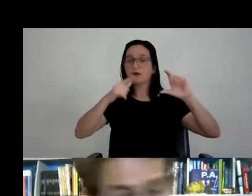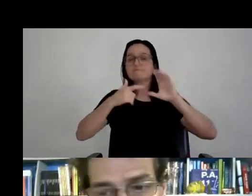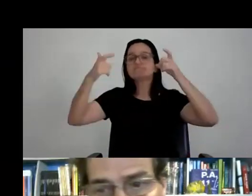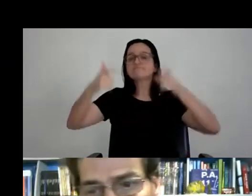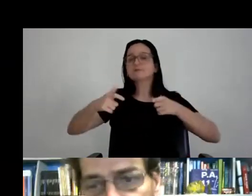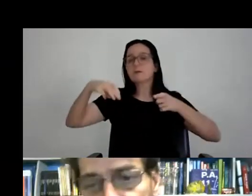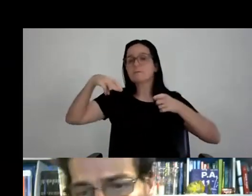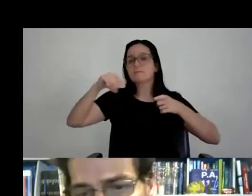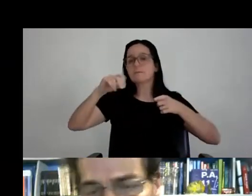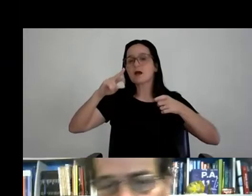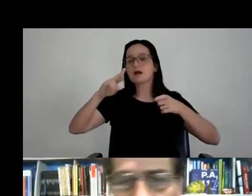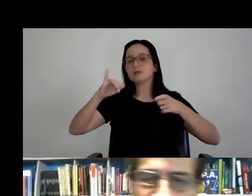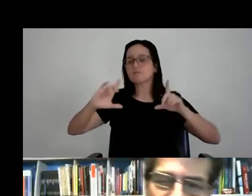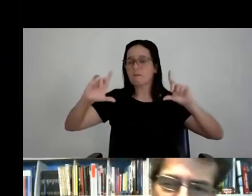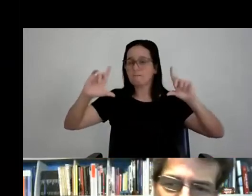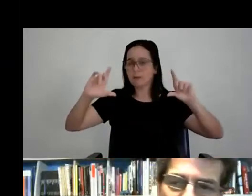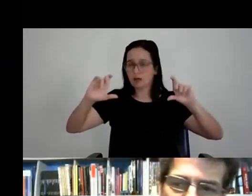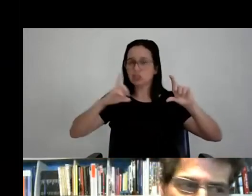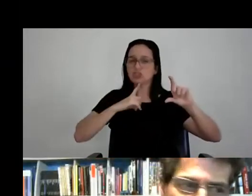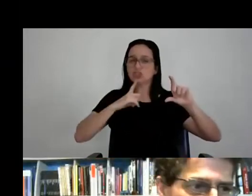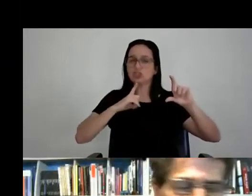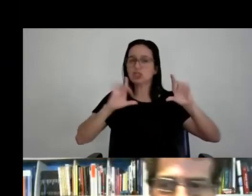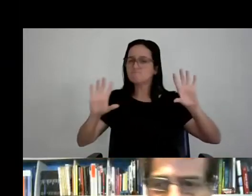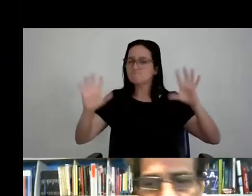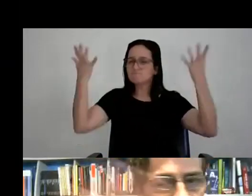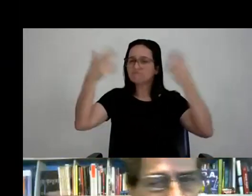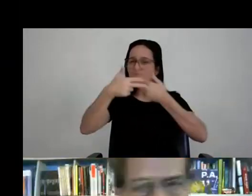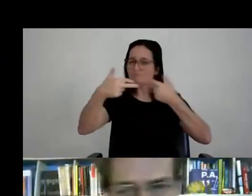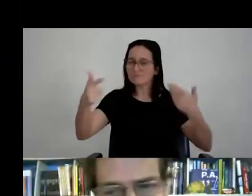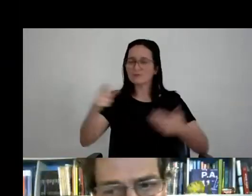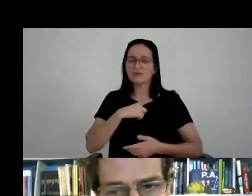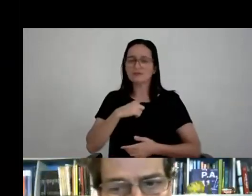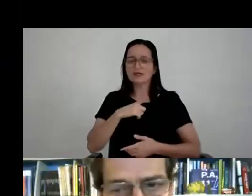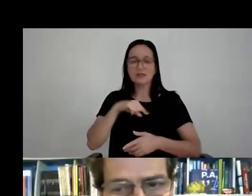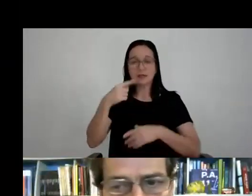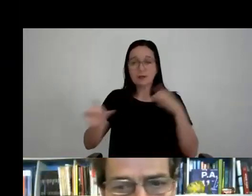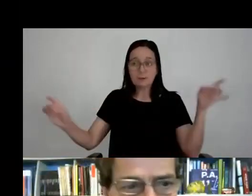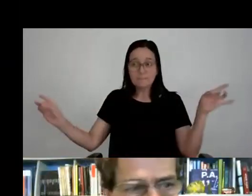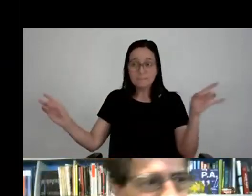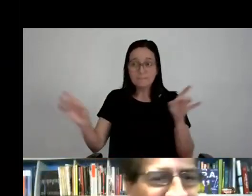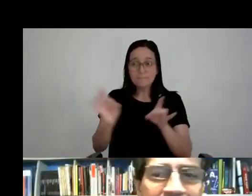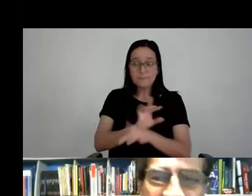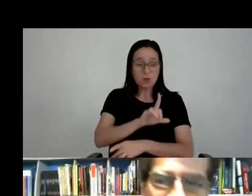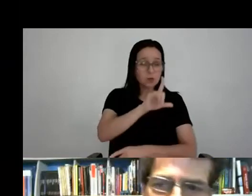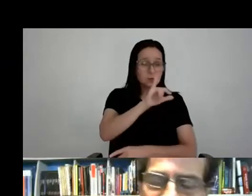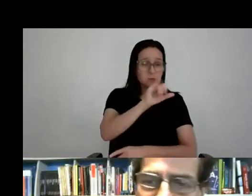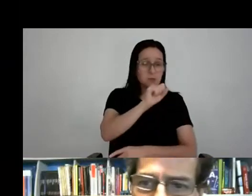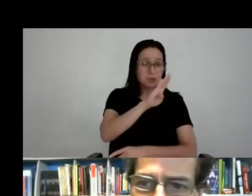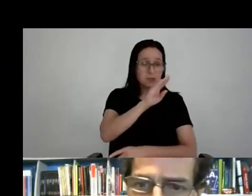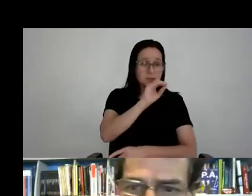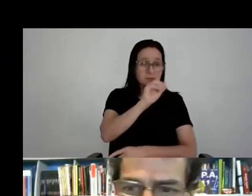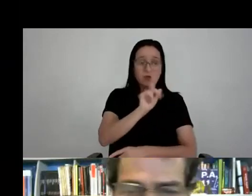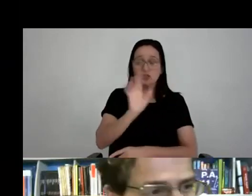Foi a peça funcionando em Madrid. Porque depois que inaugurou em Lisboa, a gente já estava com o Madrid pelas costas e tinha que garantir